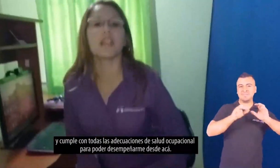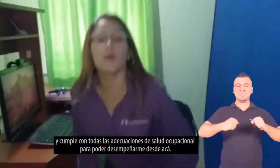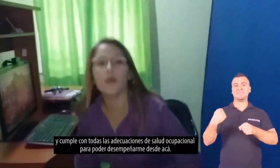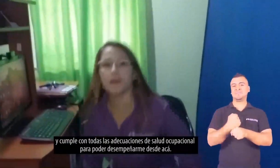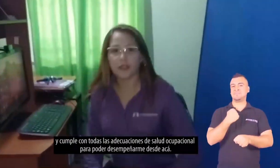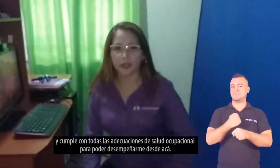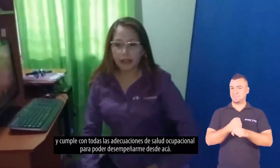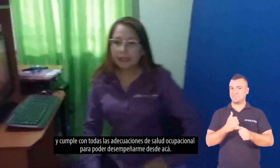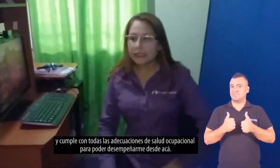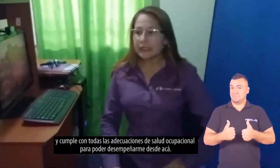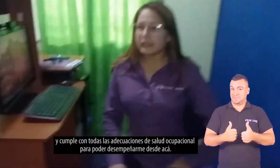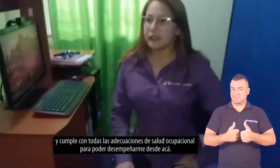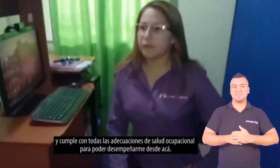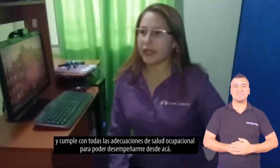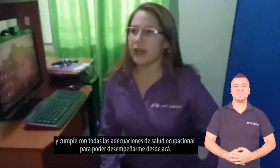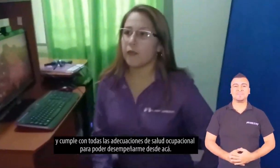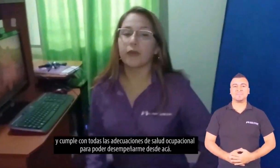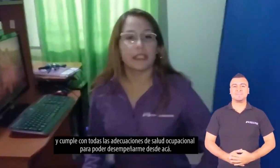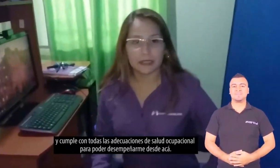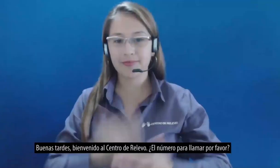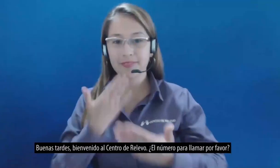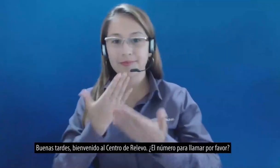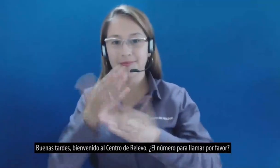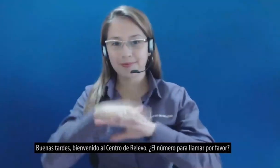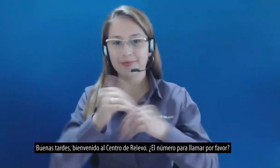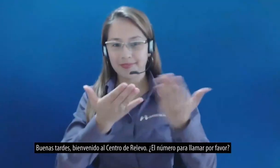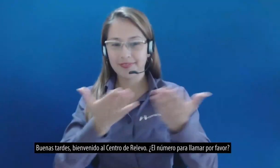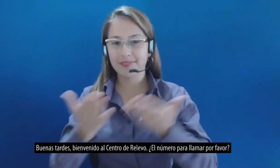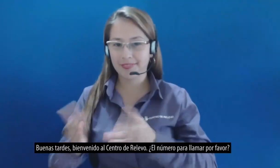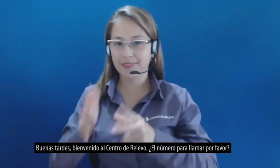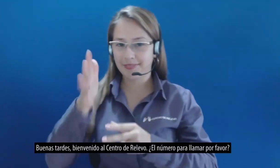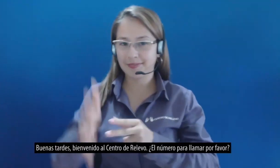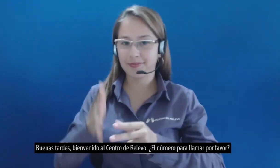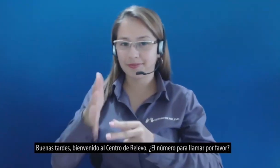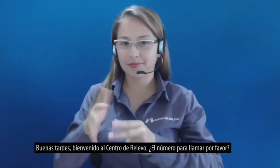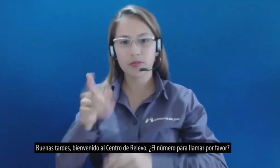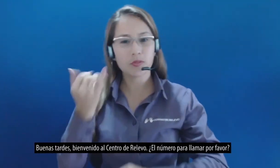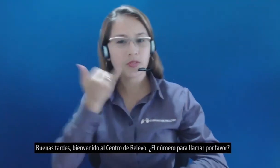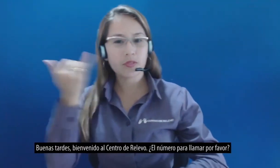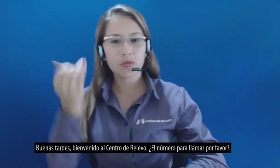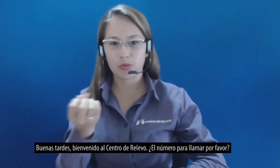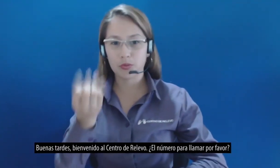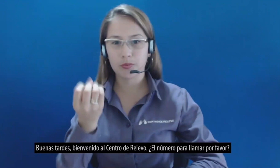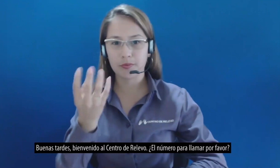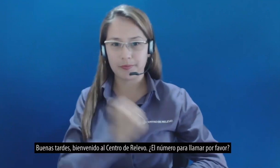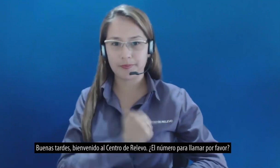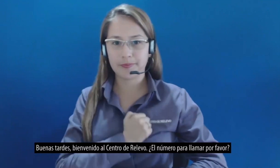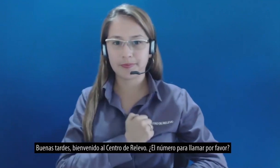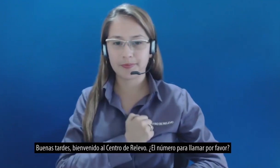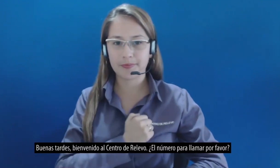adecuaciones de salud ecuacional para poder desempeñarme desde acá trabajo para el centro de relevo es un